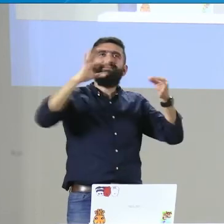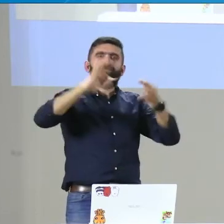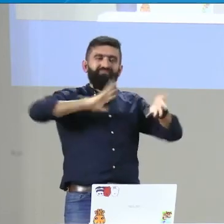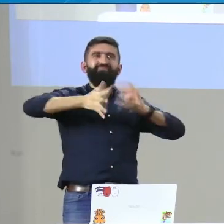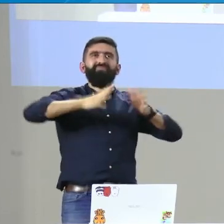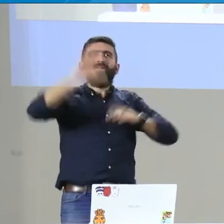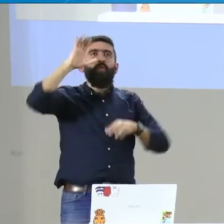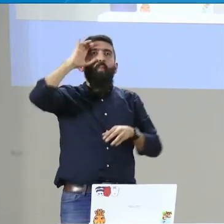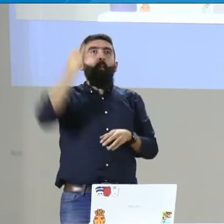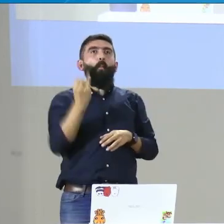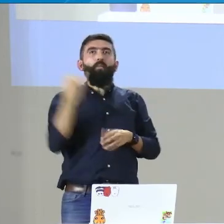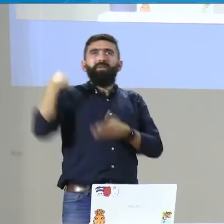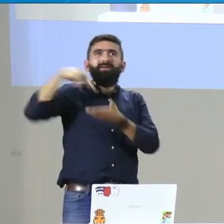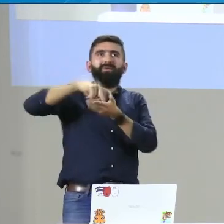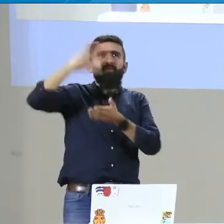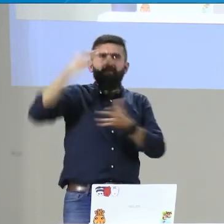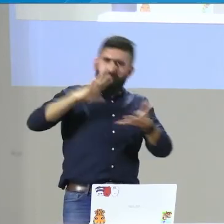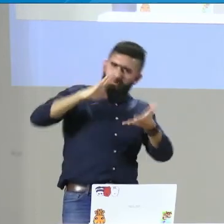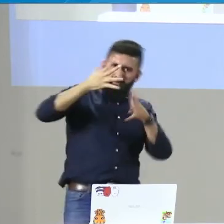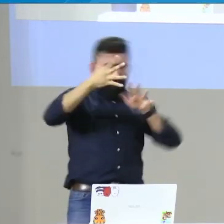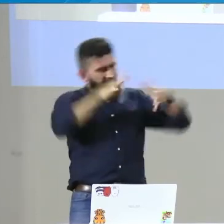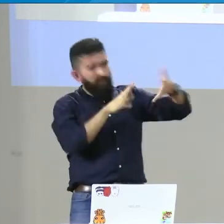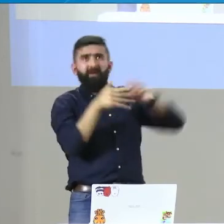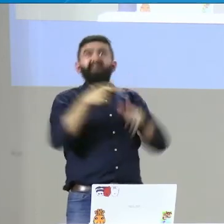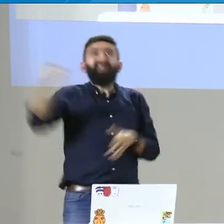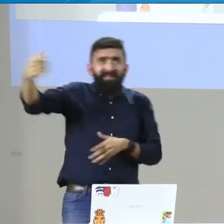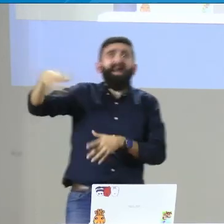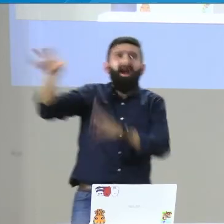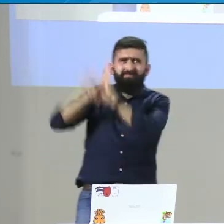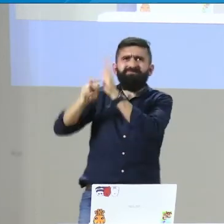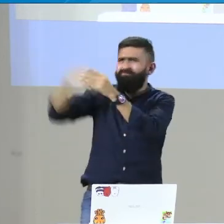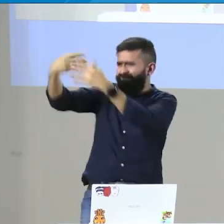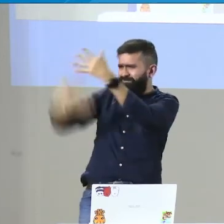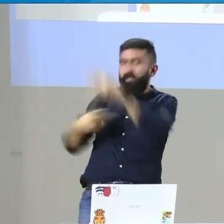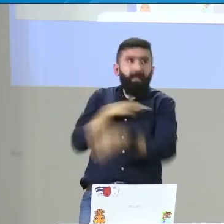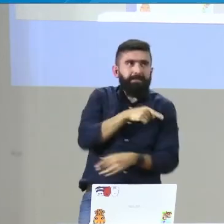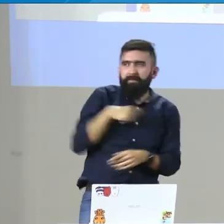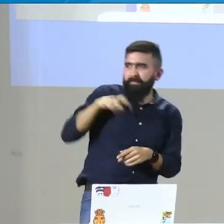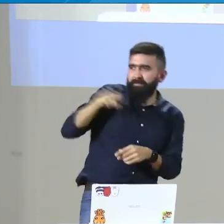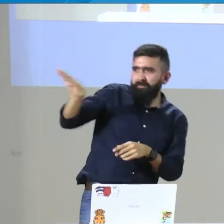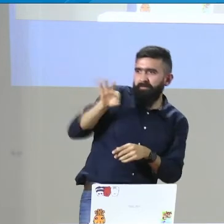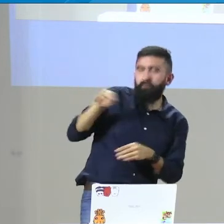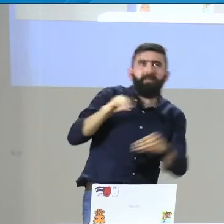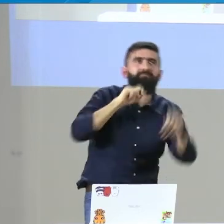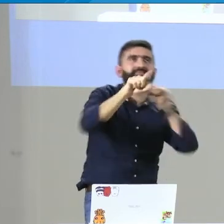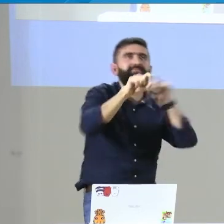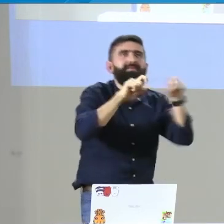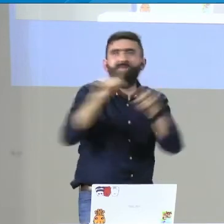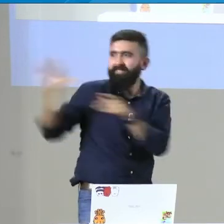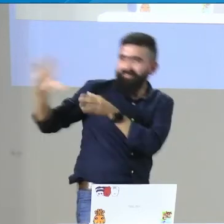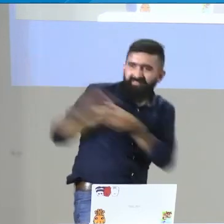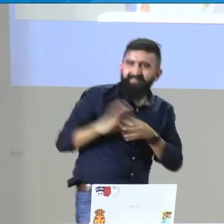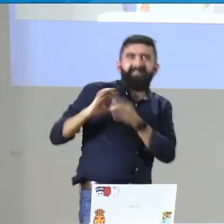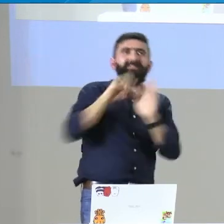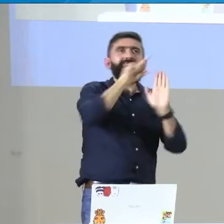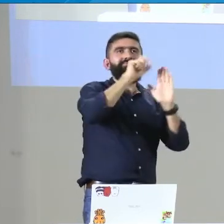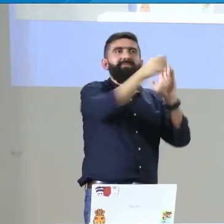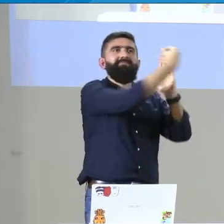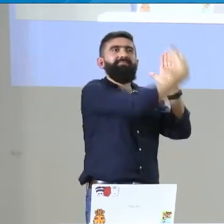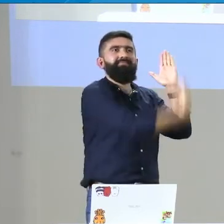el estudio. Por ejemplo, en la gramática de Oviedo también hay una gran teoría. Entonces, de allí vamos a